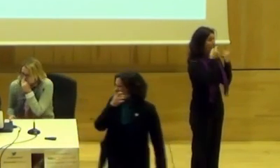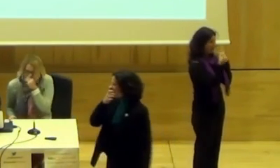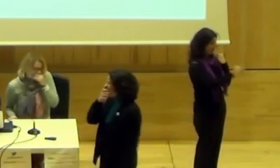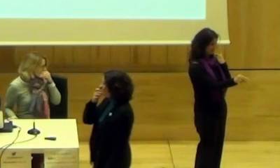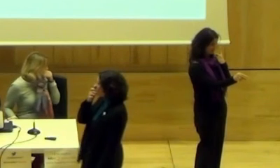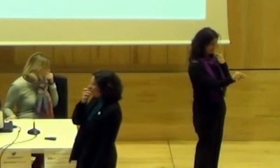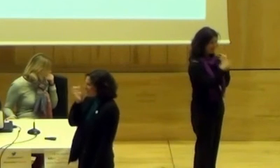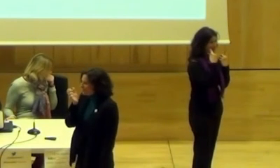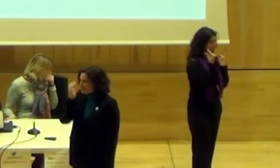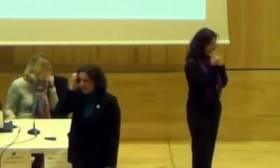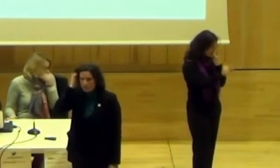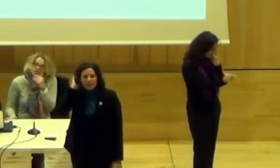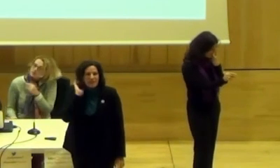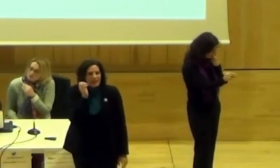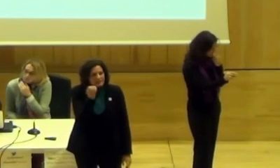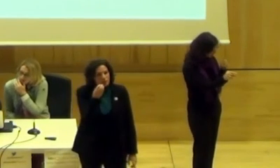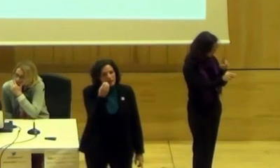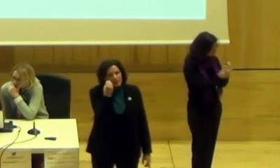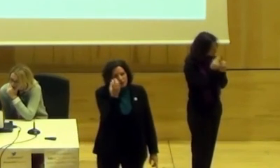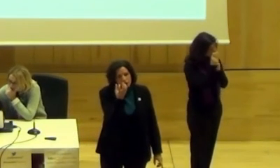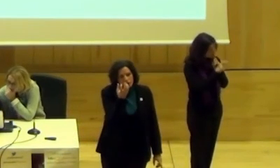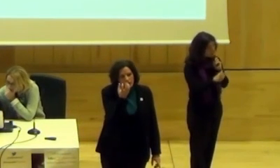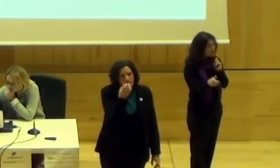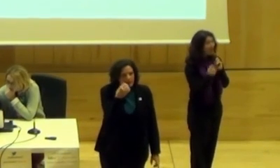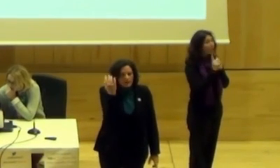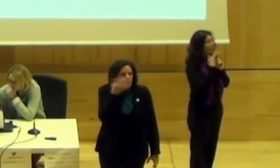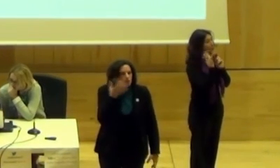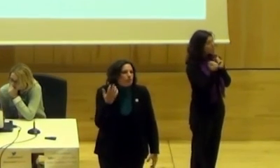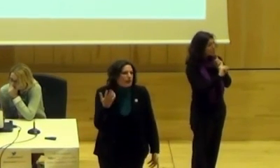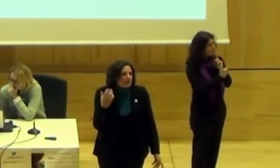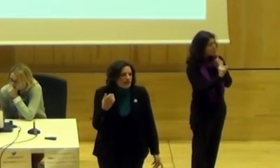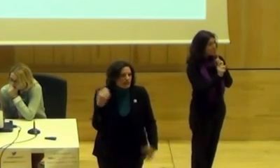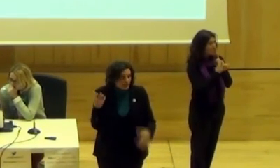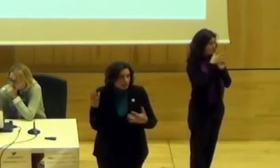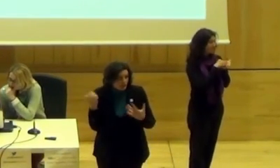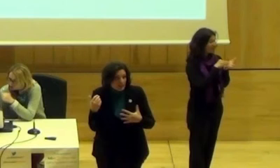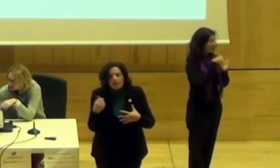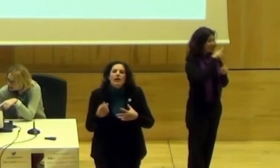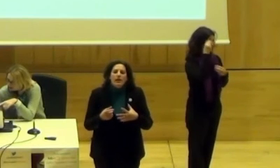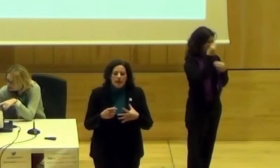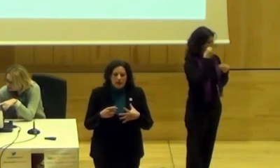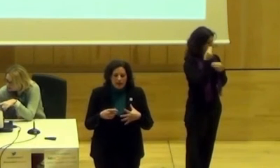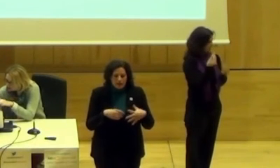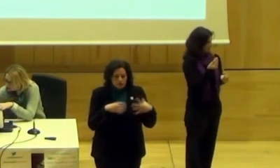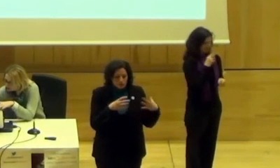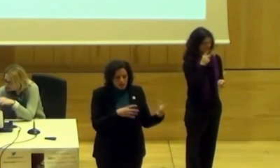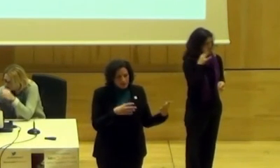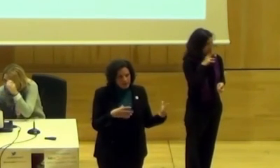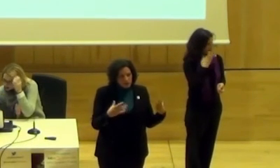una neta que es bastante interesante. Muchas veces la gente no se la desconozca. Estamos formando un parámetro que está mejor cerca.